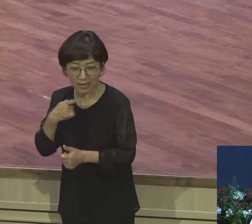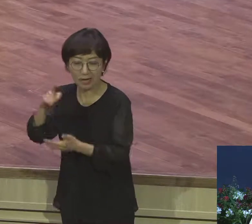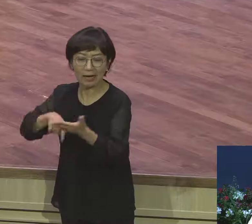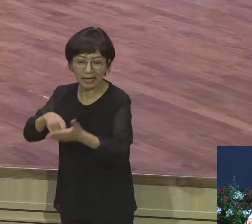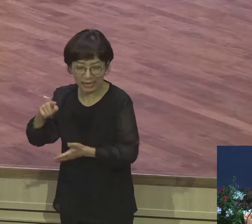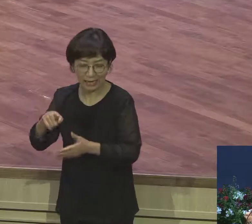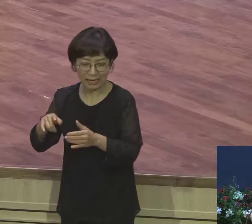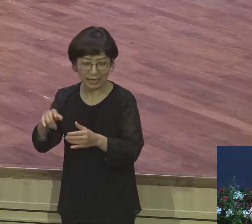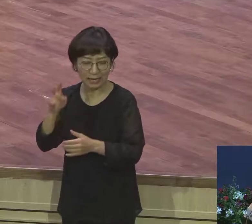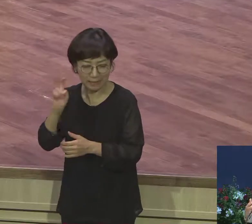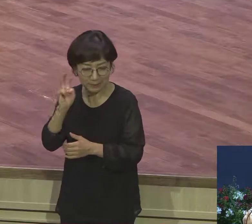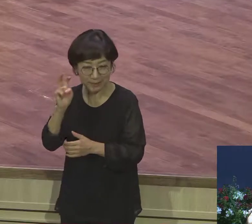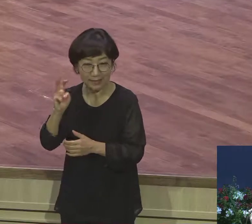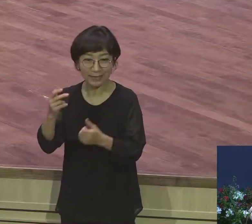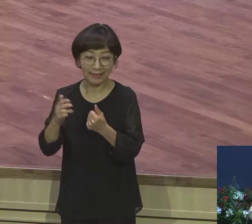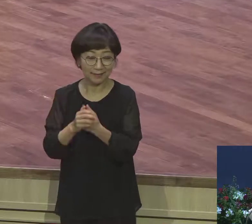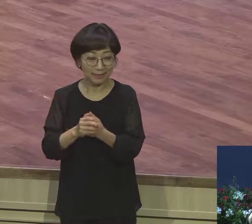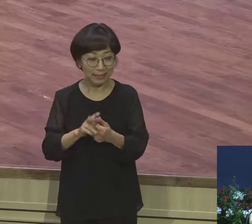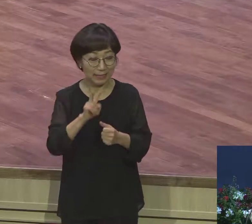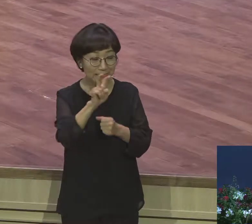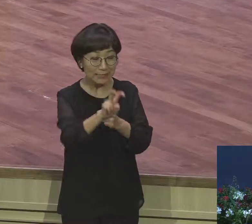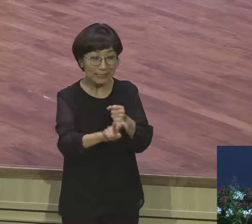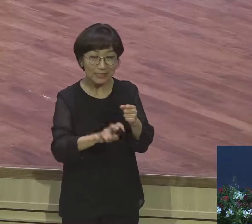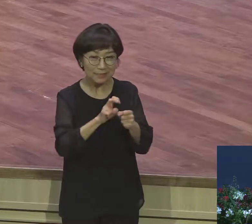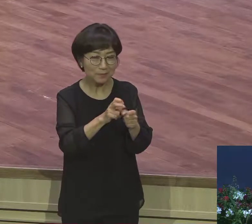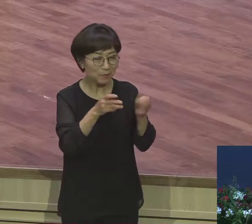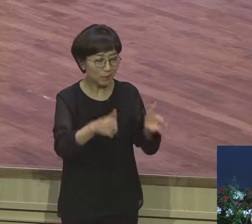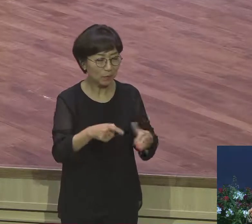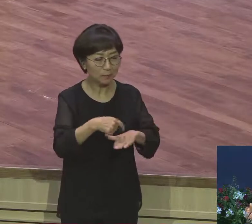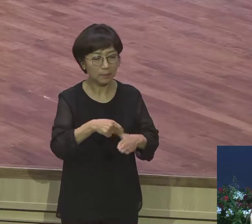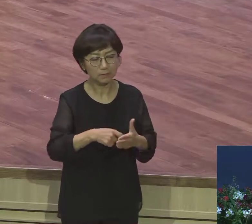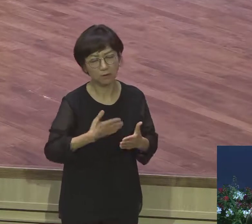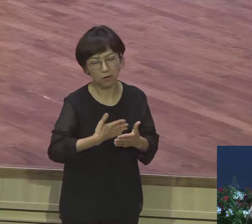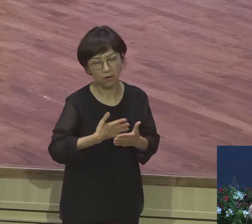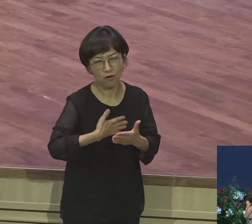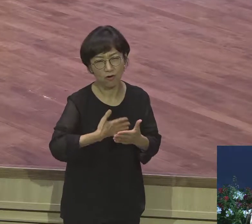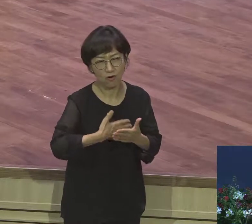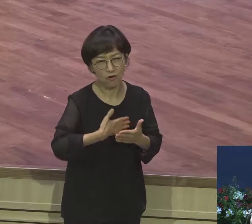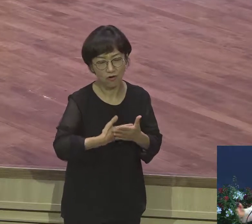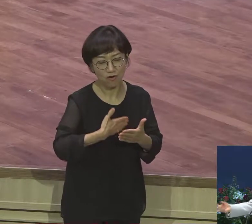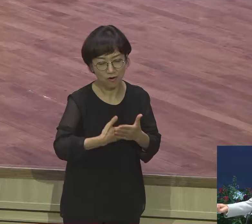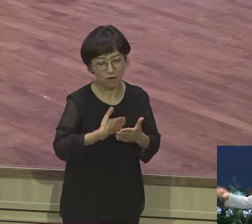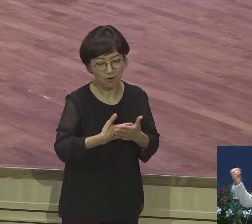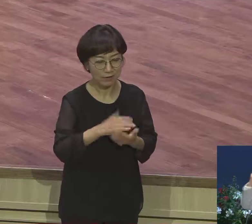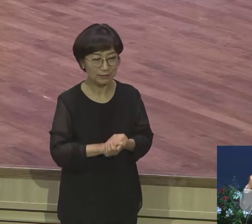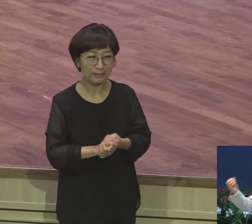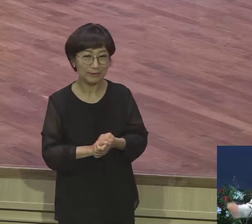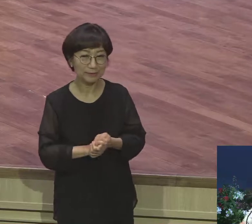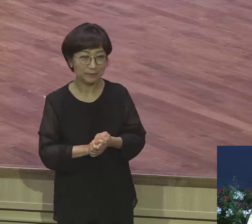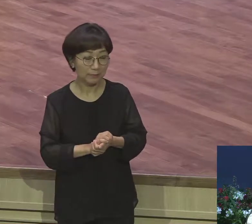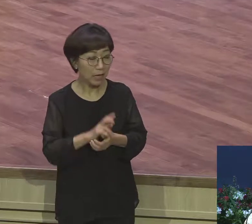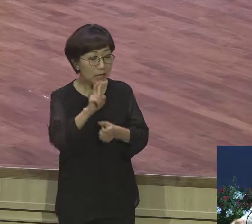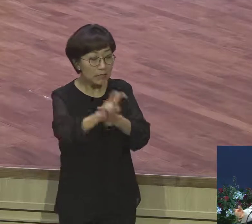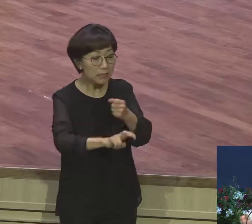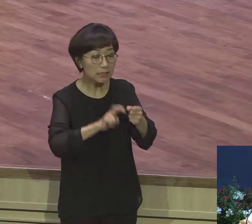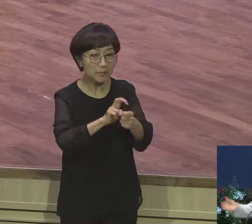20년을 살면서도 정말로 불안했는데 20년 동안 사는데도 고향에서 아무 소식이 없어 형이 야